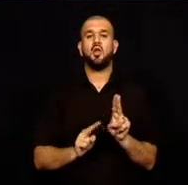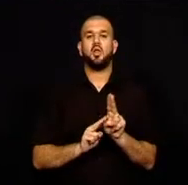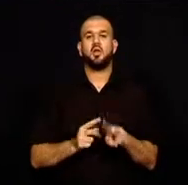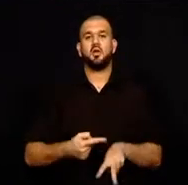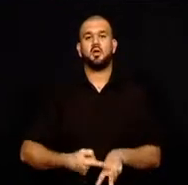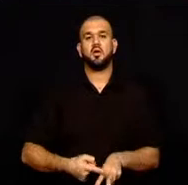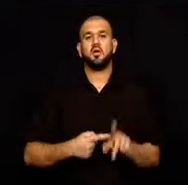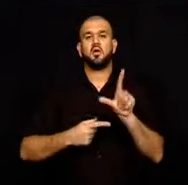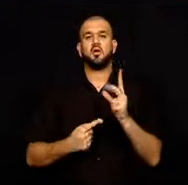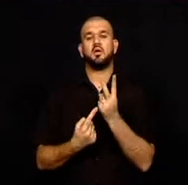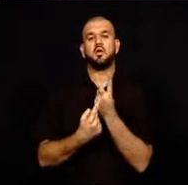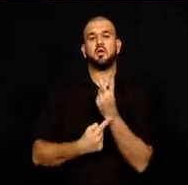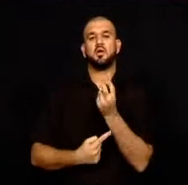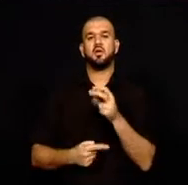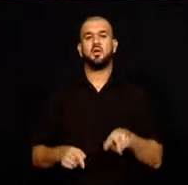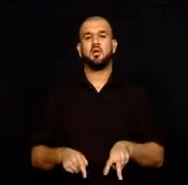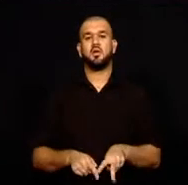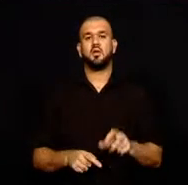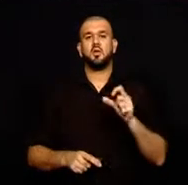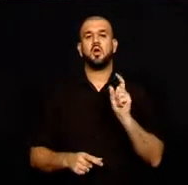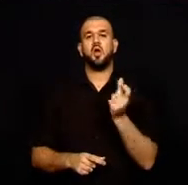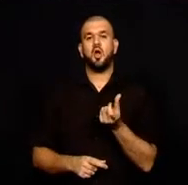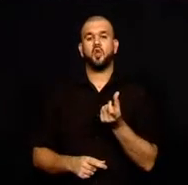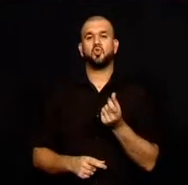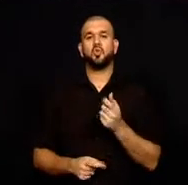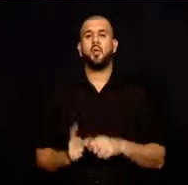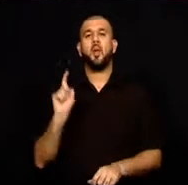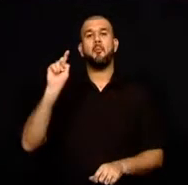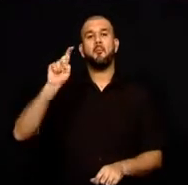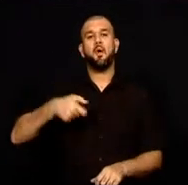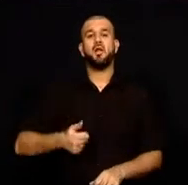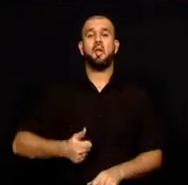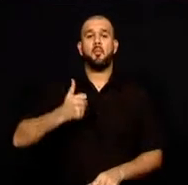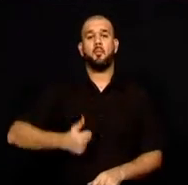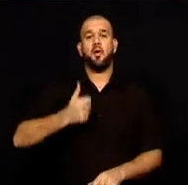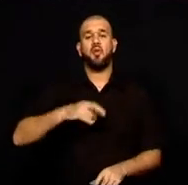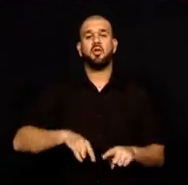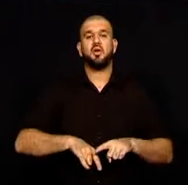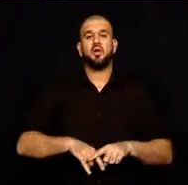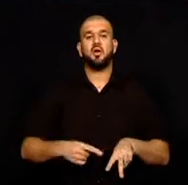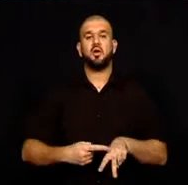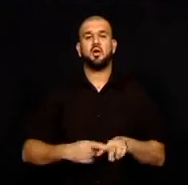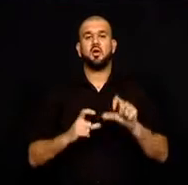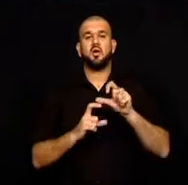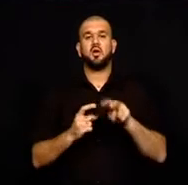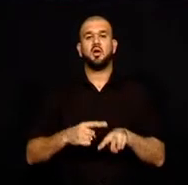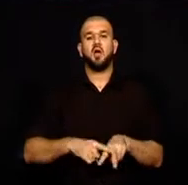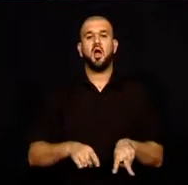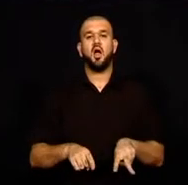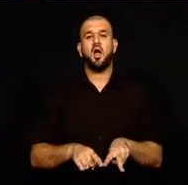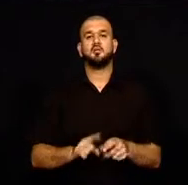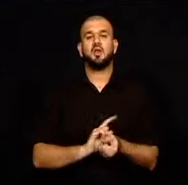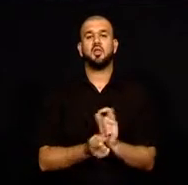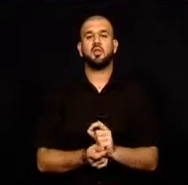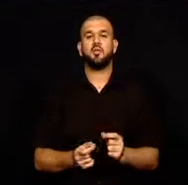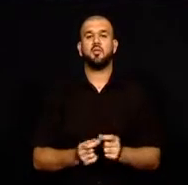Başbakan Ömer Kalyoncu, Maliye Bakanı Hasan Başoğlu'nun yerine CTP